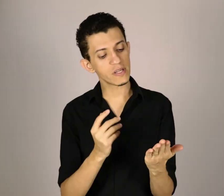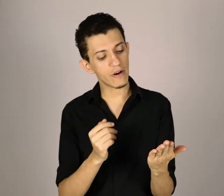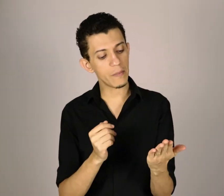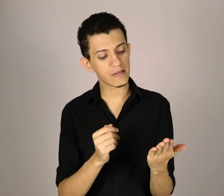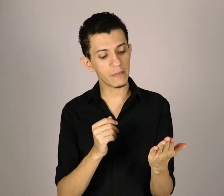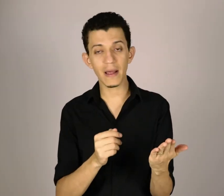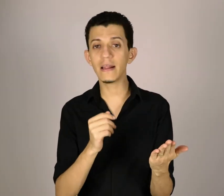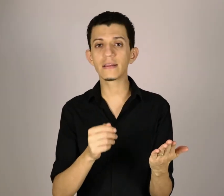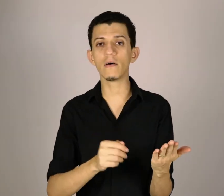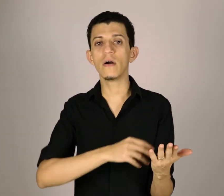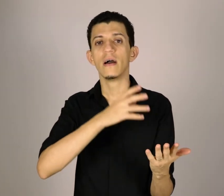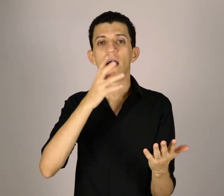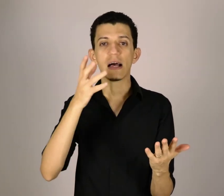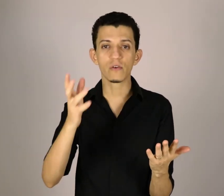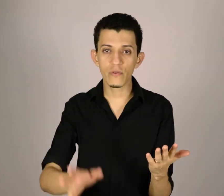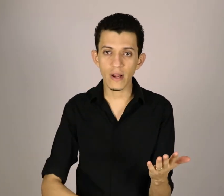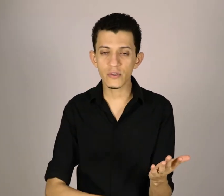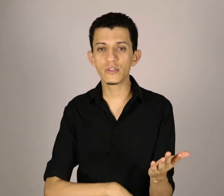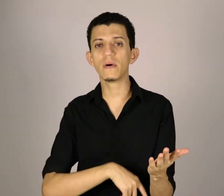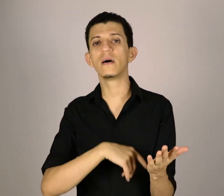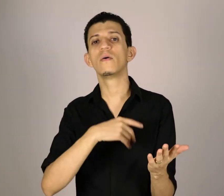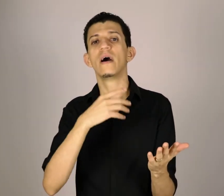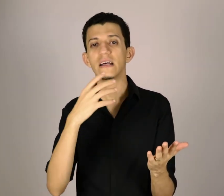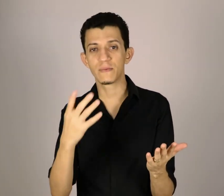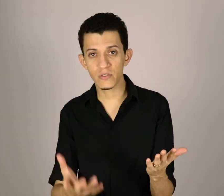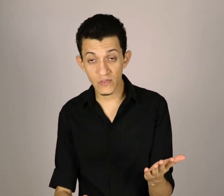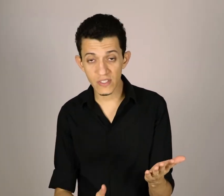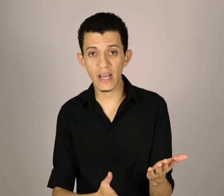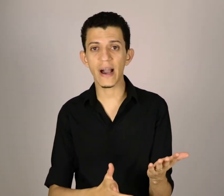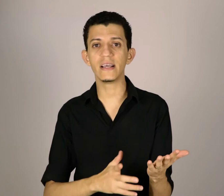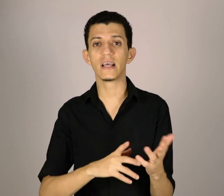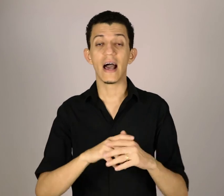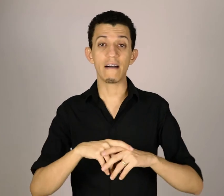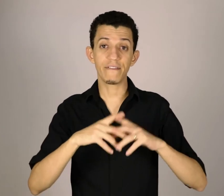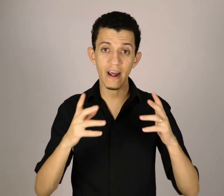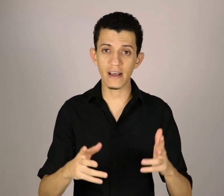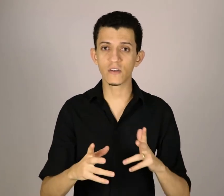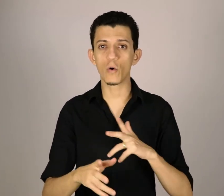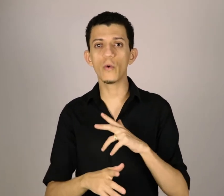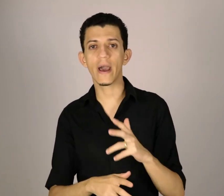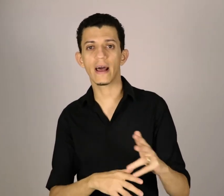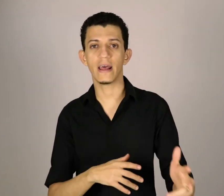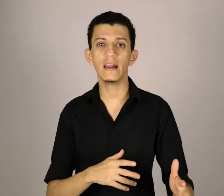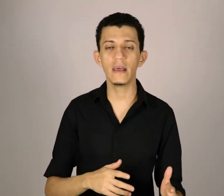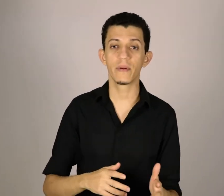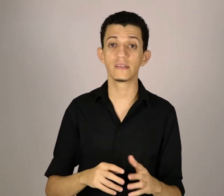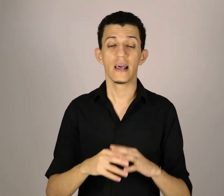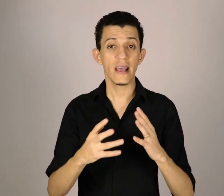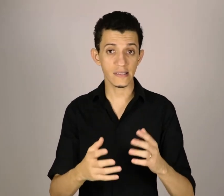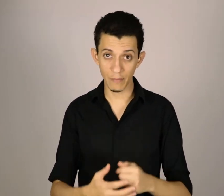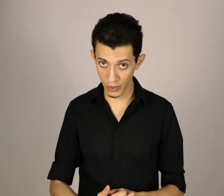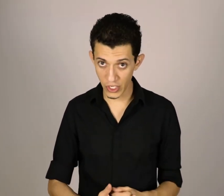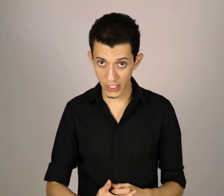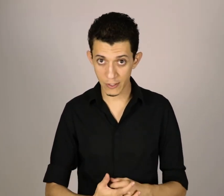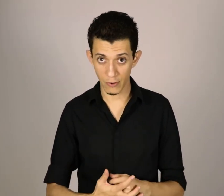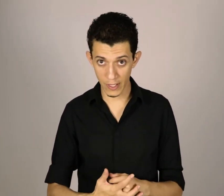vai perceber ali, então, as configurações de mão, as expressões sociais, a frase, como é em Libras, e assim por diante, ok?